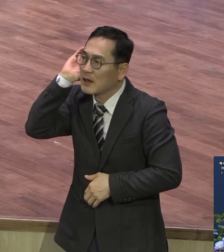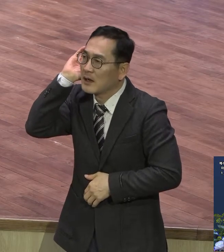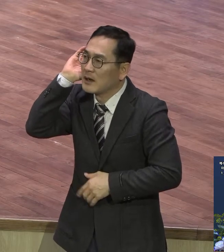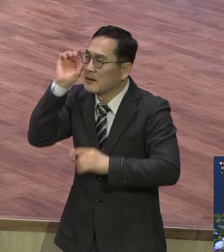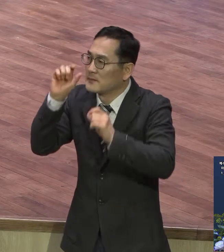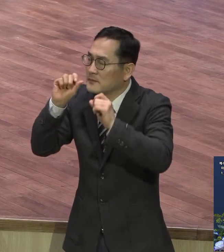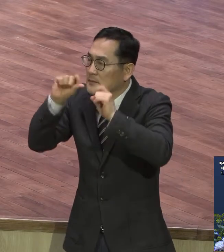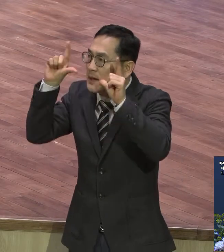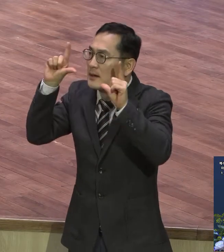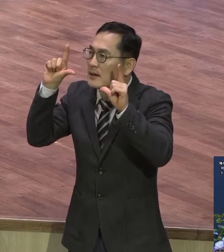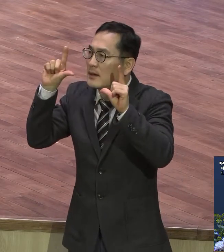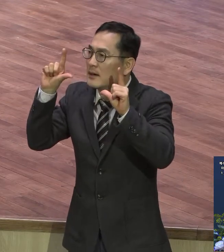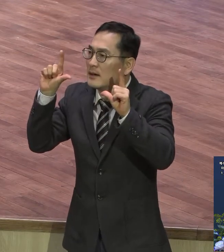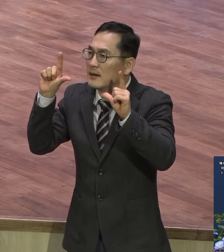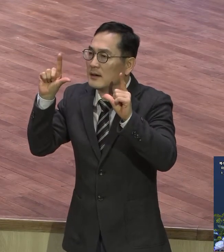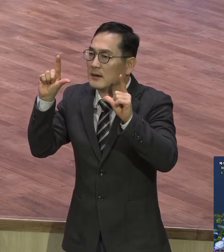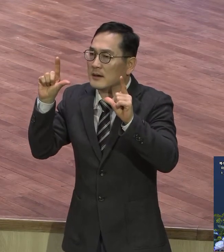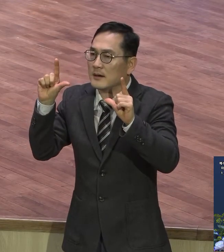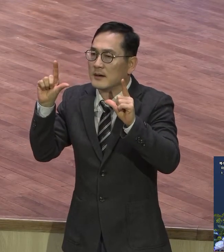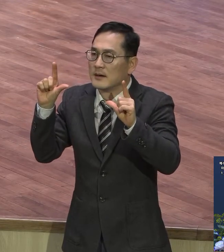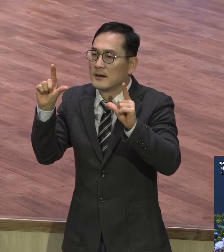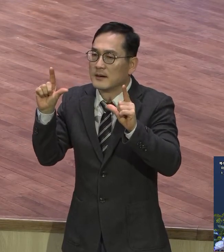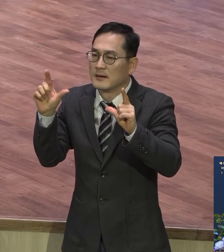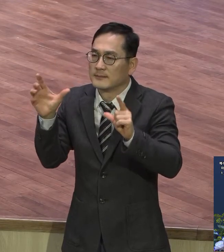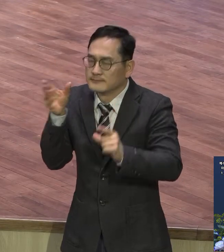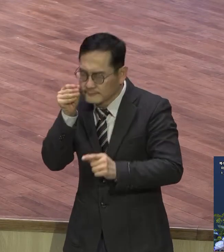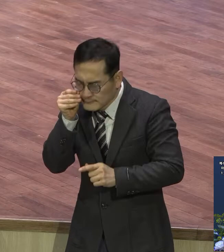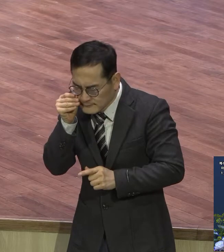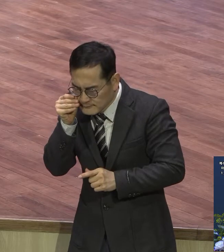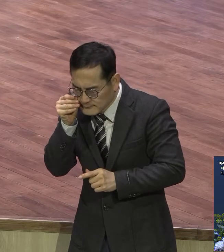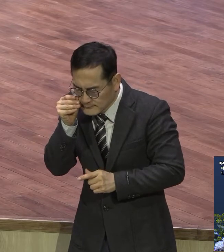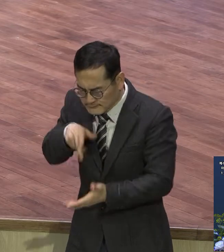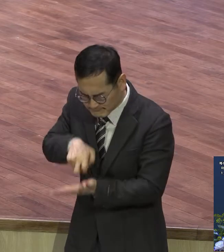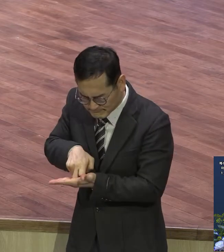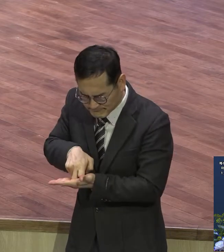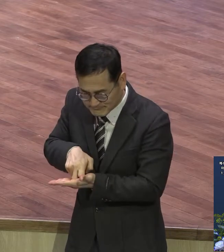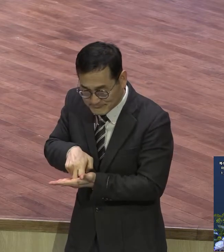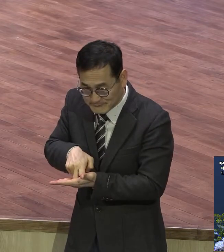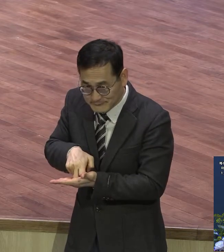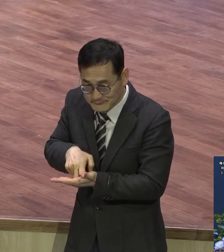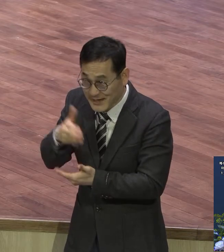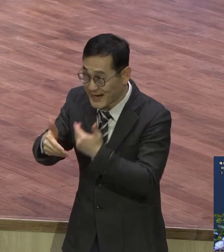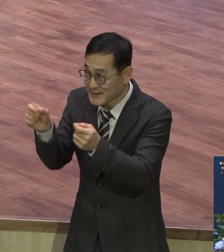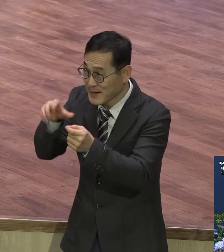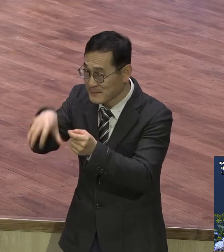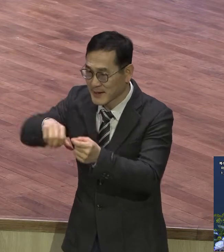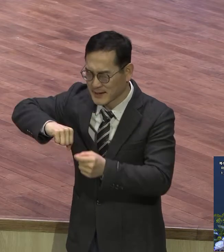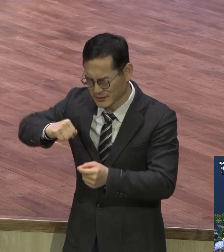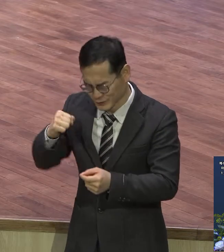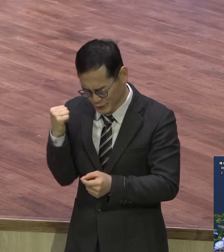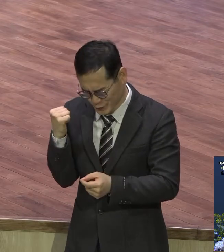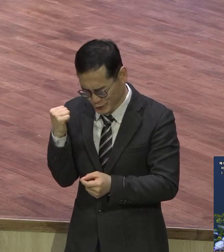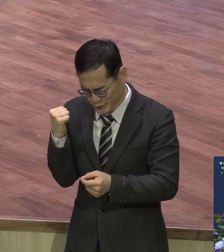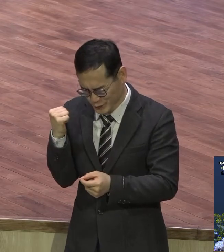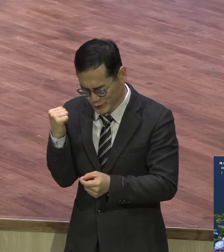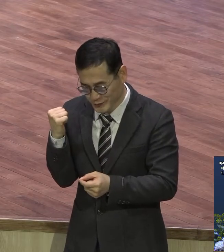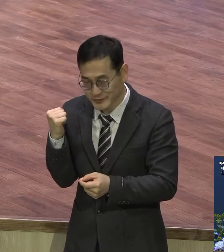완전히 훈련되어진 하나님의 말씀 앞에 순종하는 그런 사람을